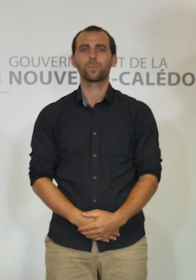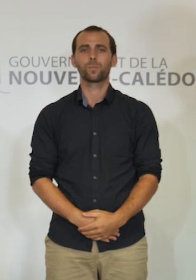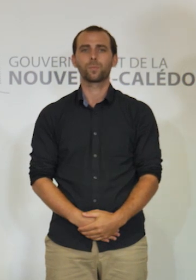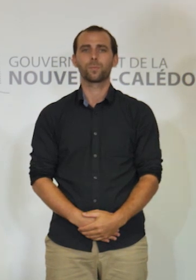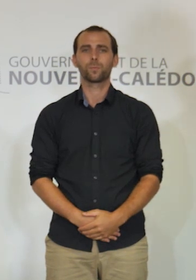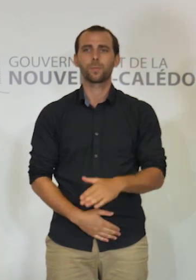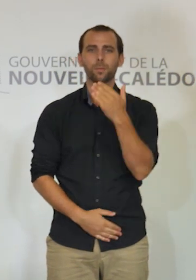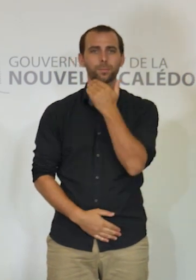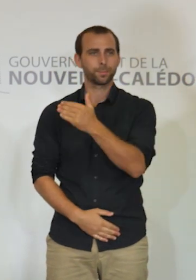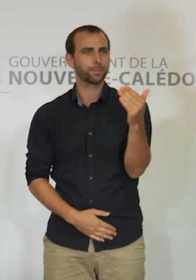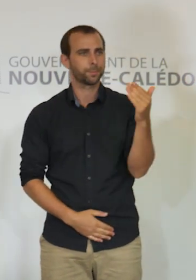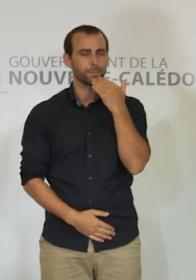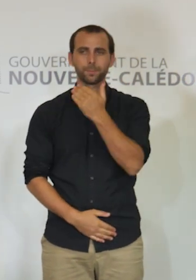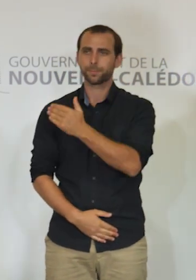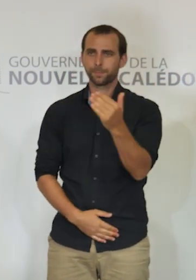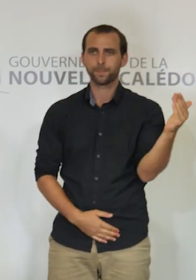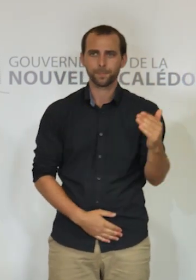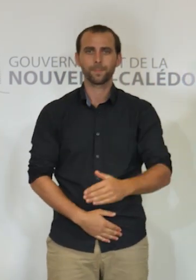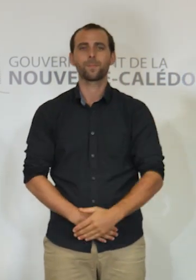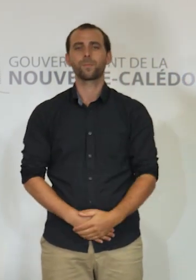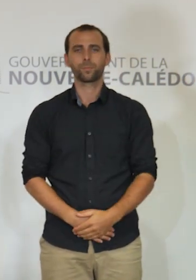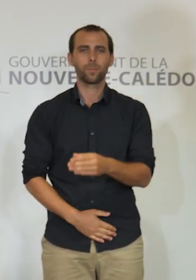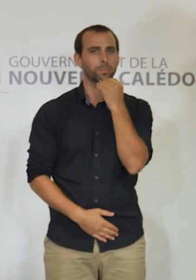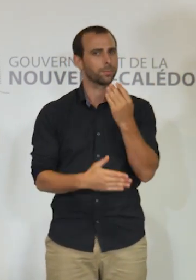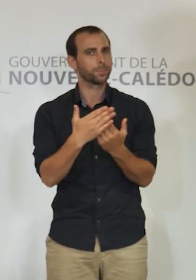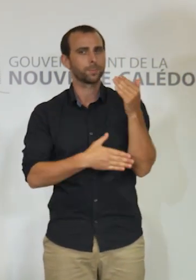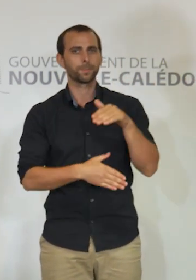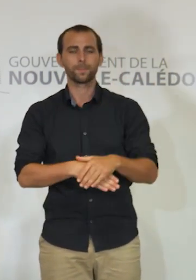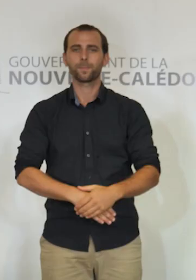Merci à tous. Bonne fin de journée.